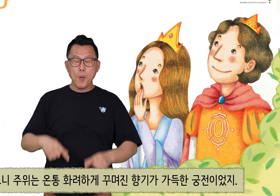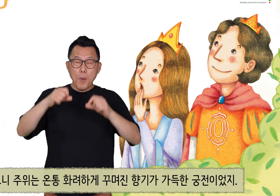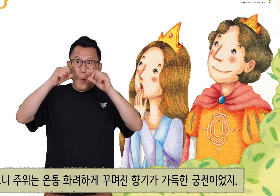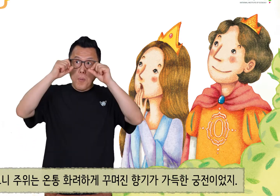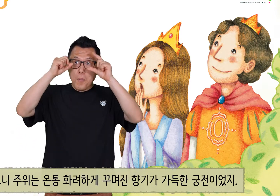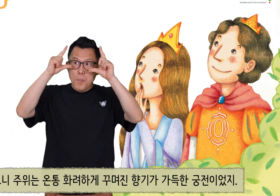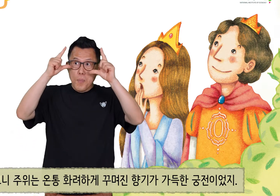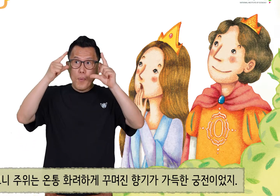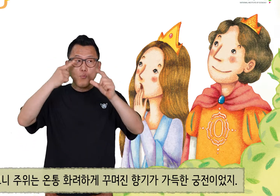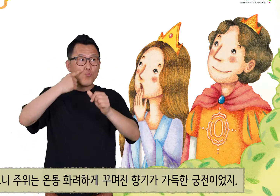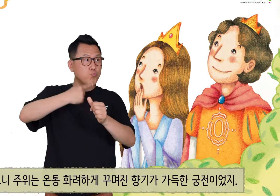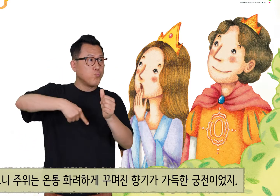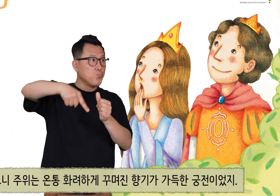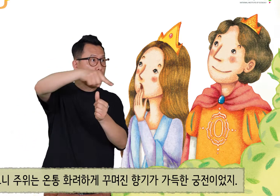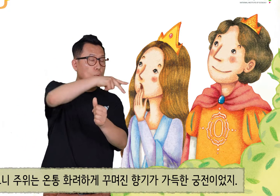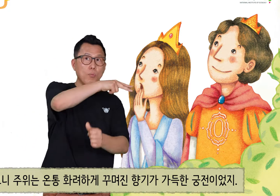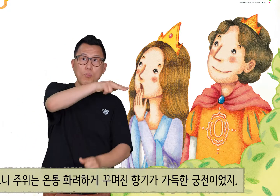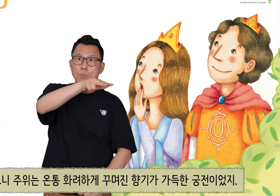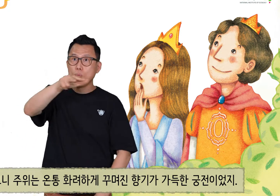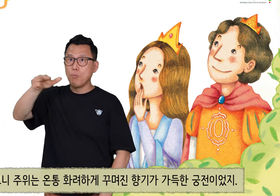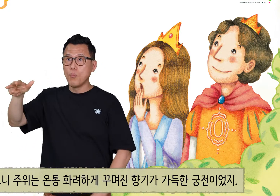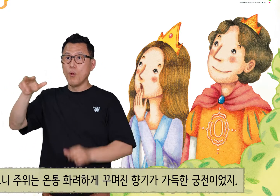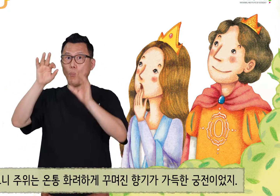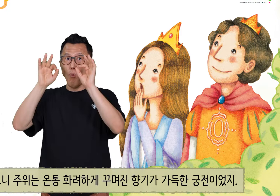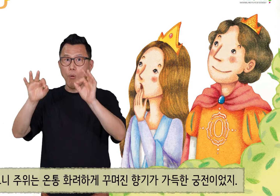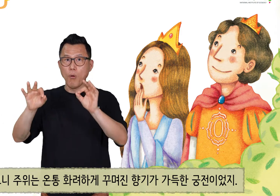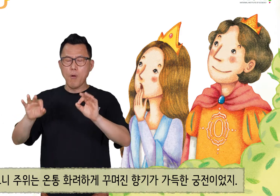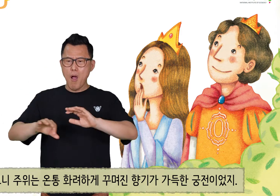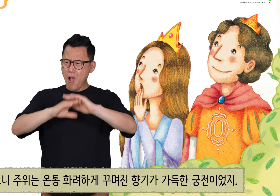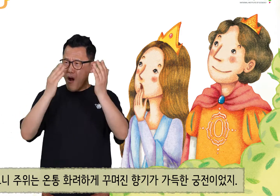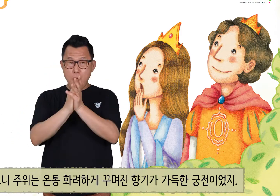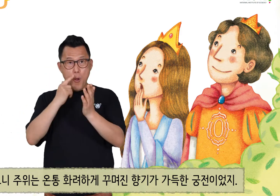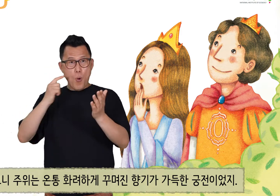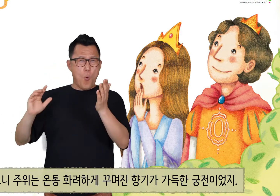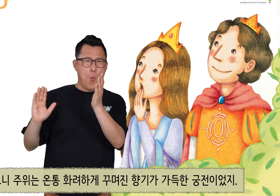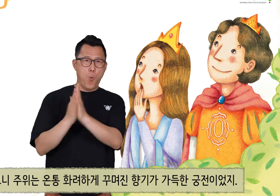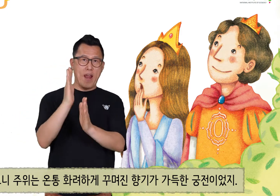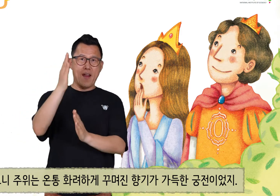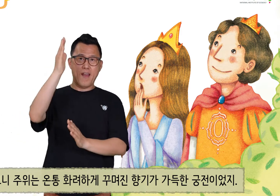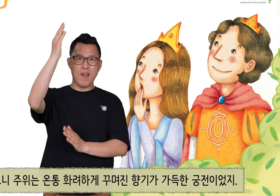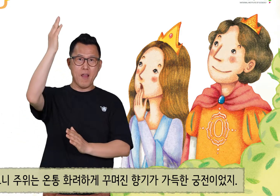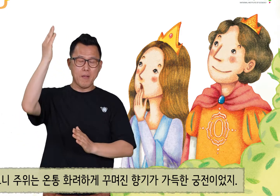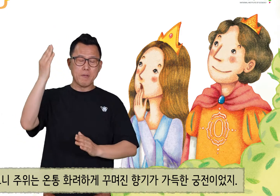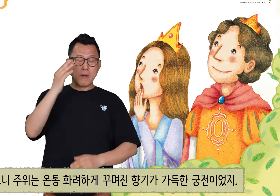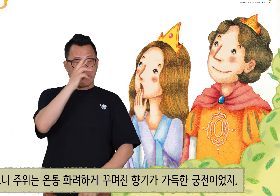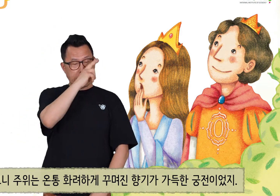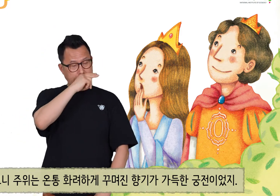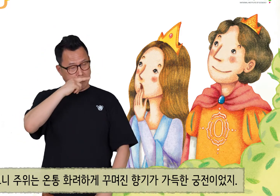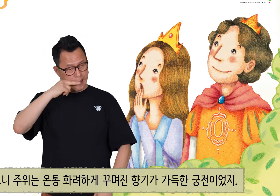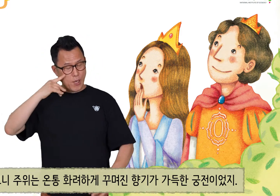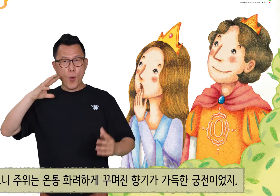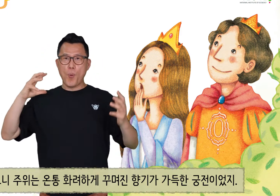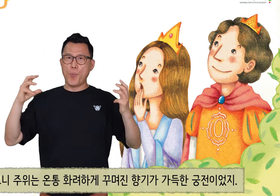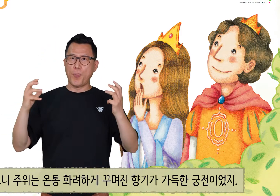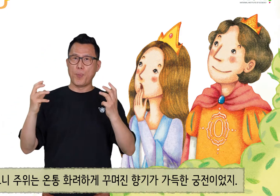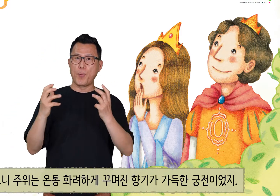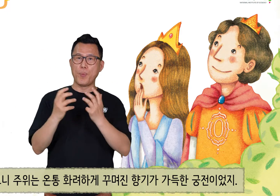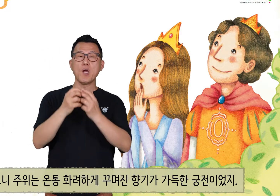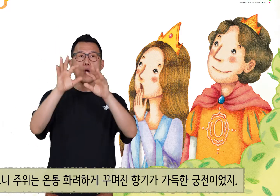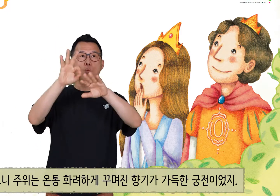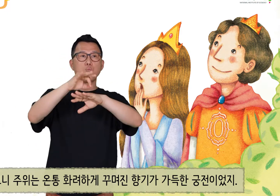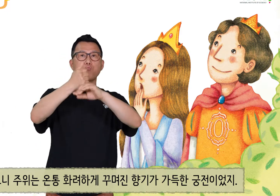눈을 떠보니 주위는 온통 화려하게 꾸며진 향기가 가득한 궁전이었지.